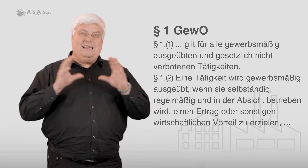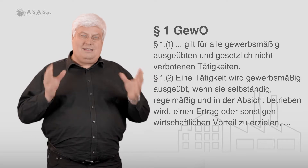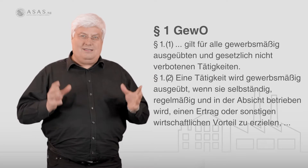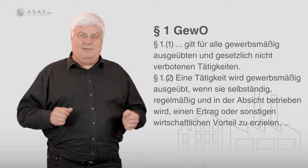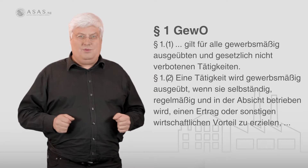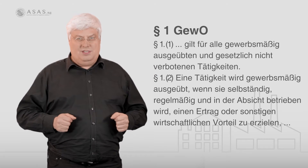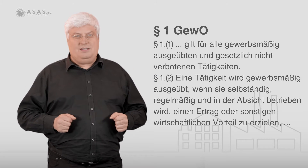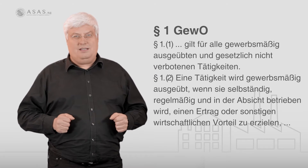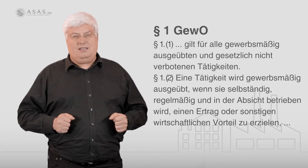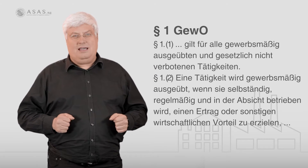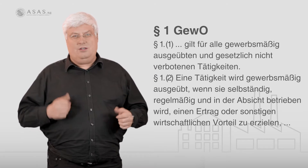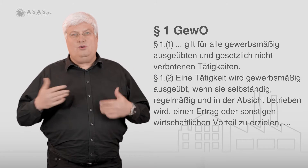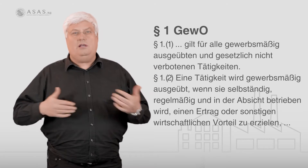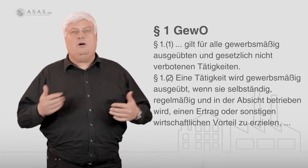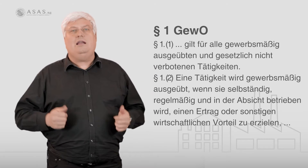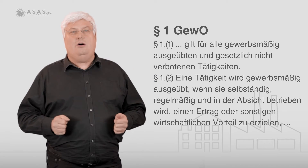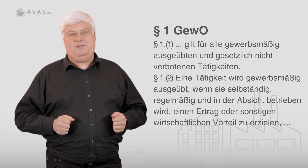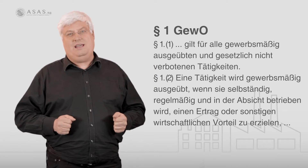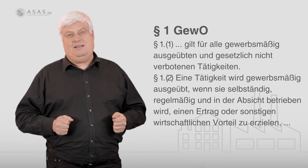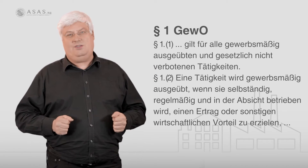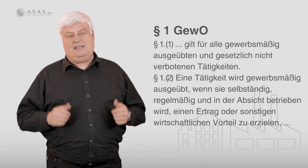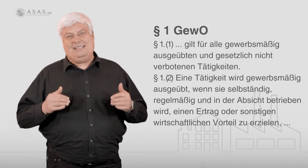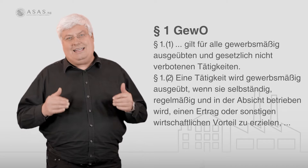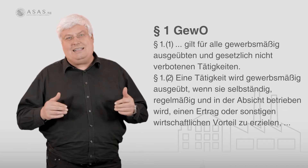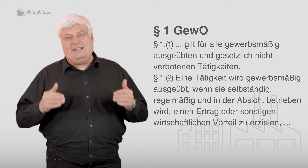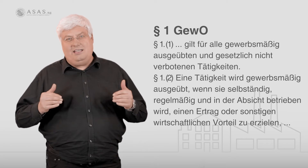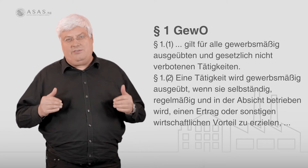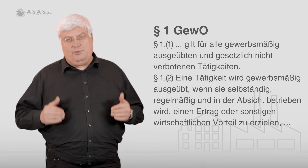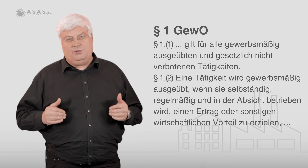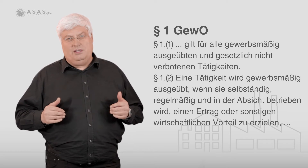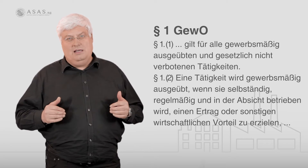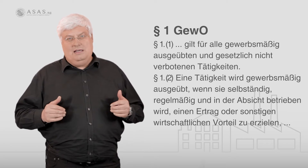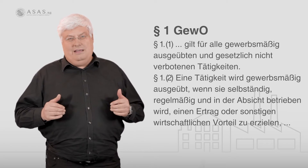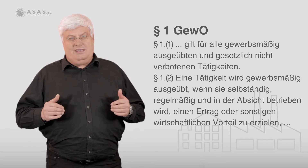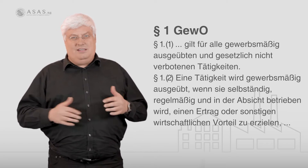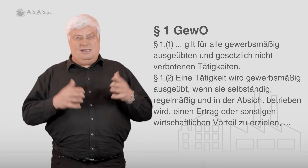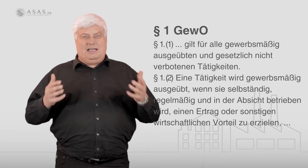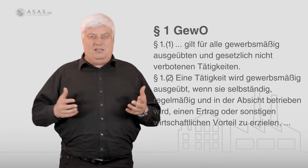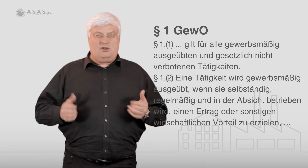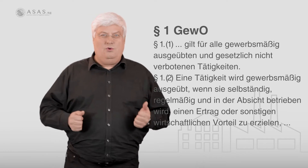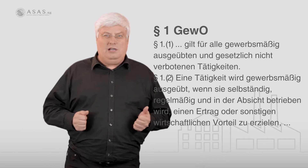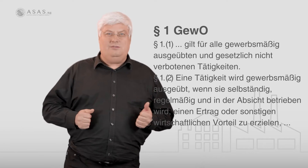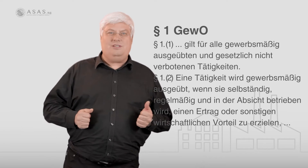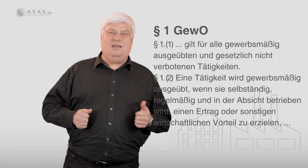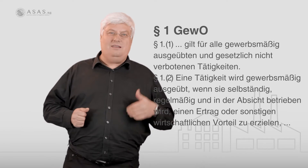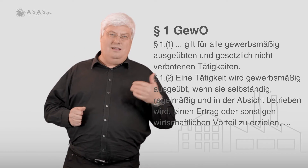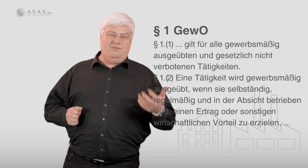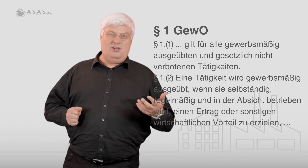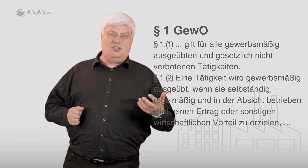insgesamt muss diese Tätigkeit natürlich auch erlaubt sein. Also gesetzlich nicht verboten. Wenn Sie Zigaretten schmuggeln und Sie werden hier erwischt,